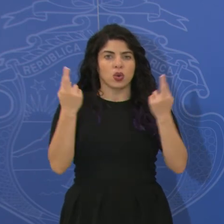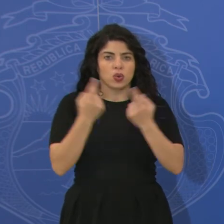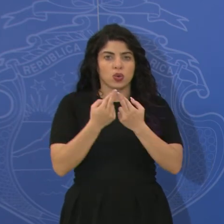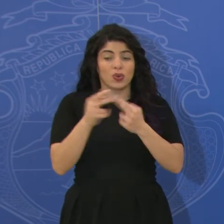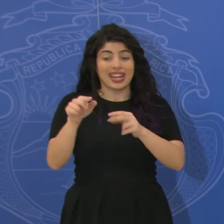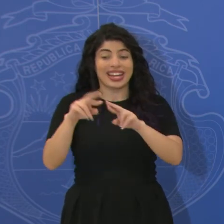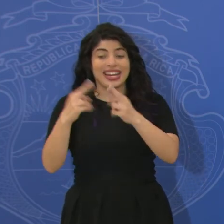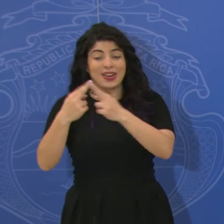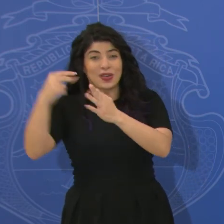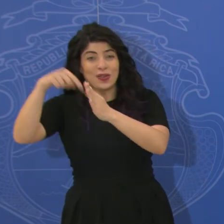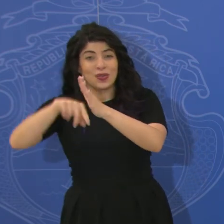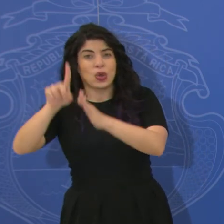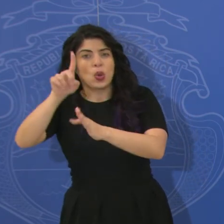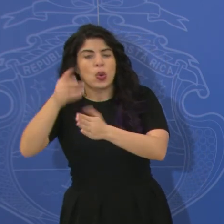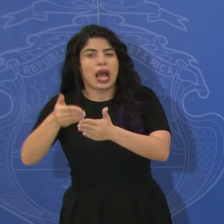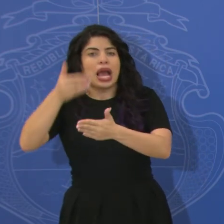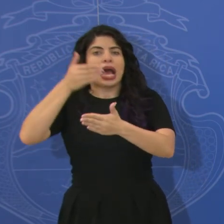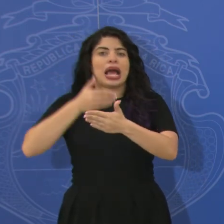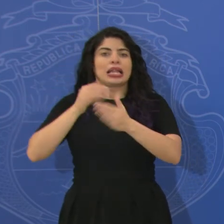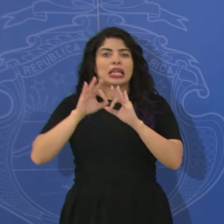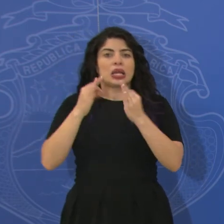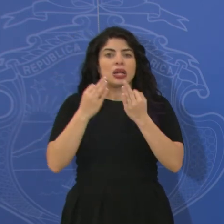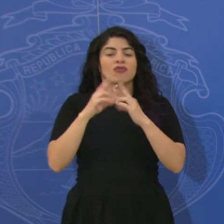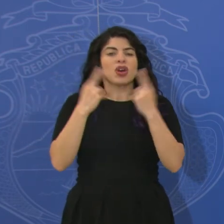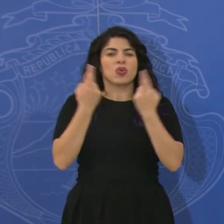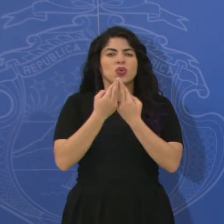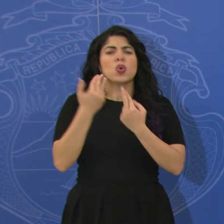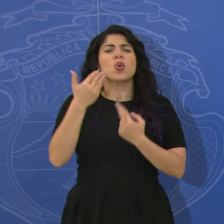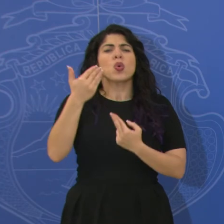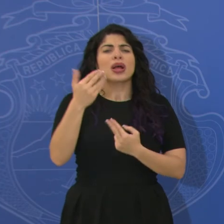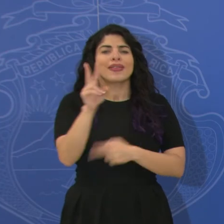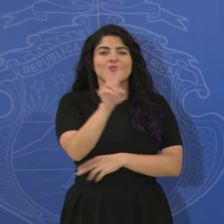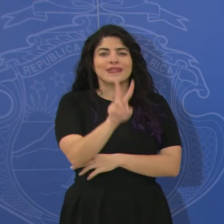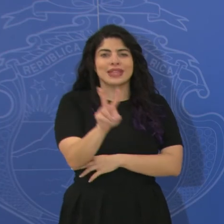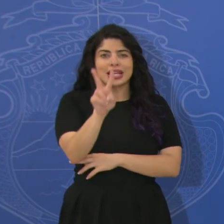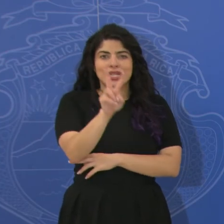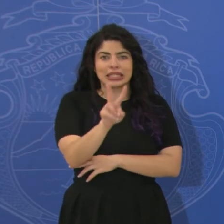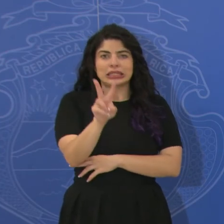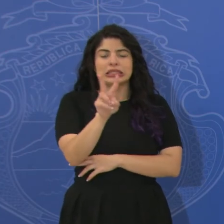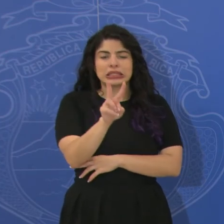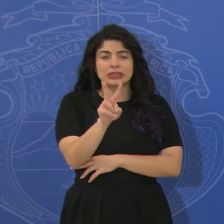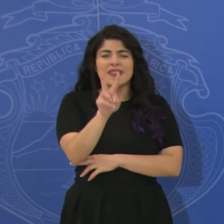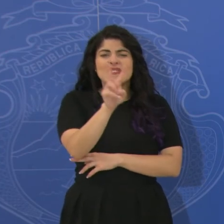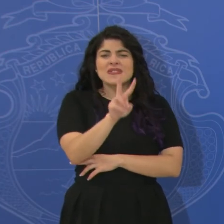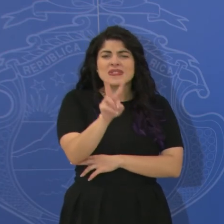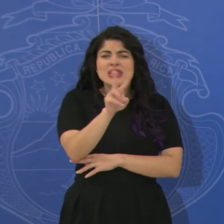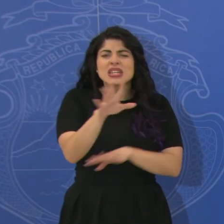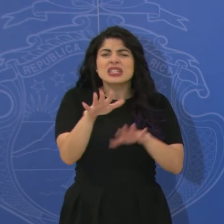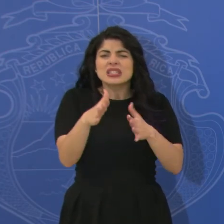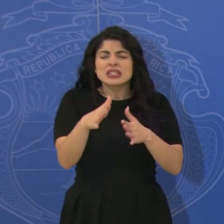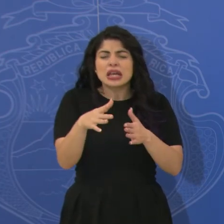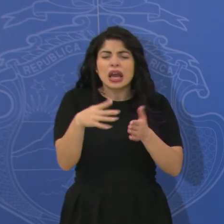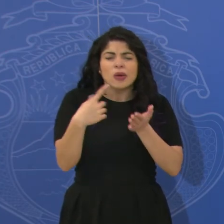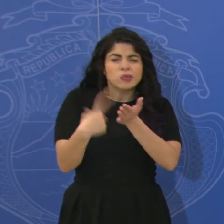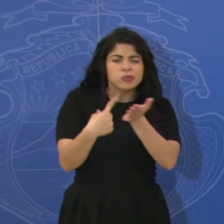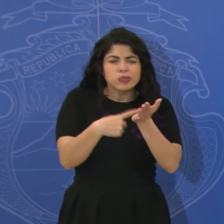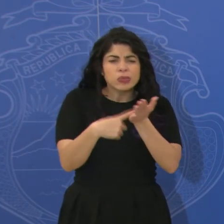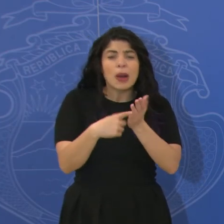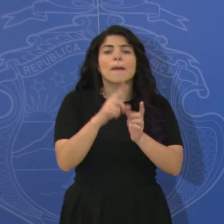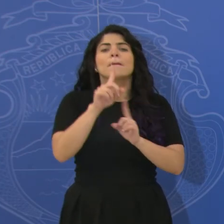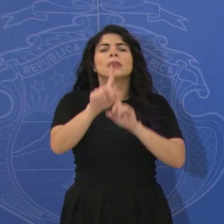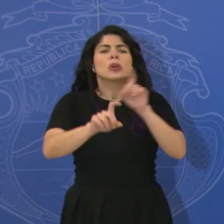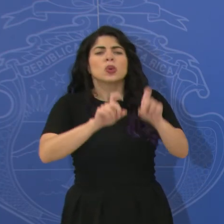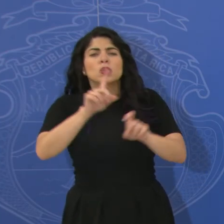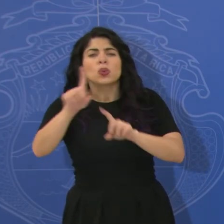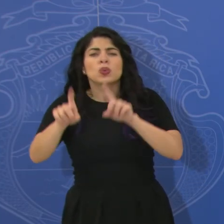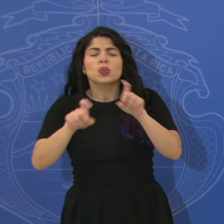esa sesión de fondo para reunirnos el día viernes y llevar y consensuar, llevar a consulta, perdón,